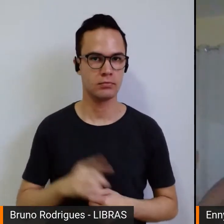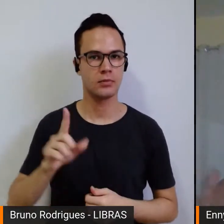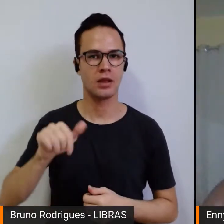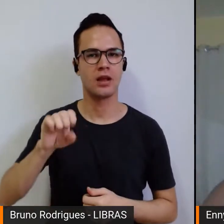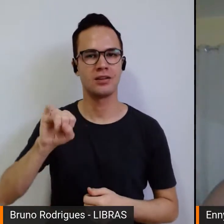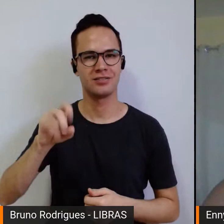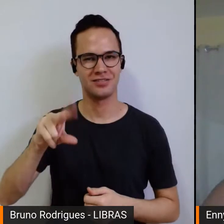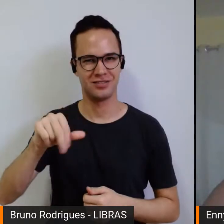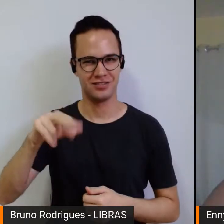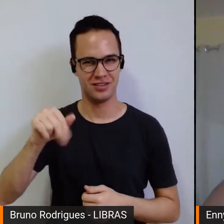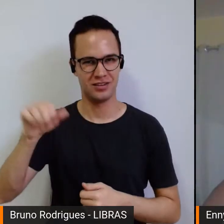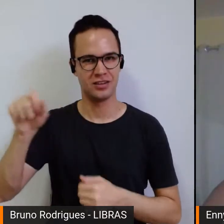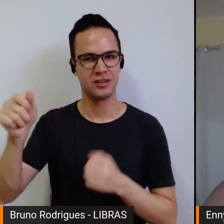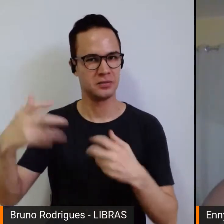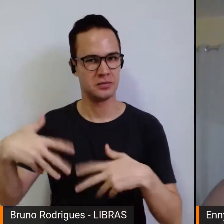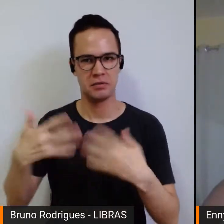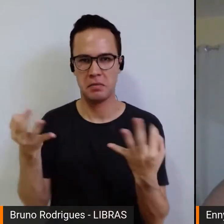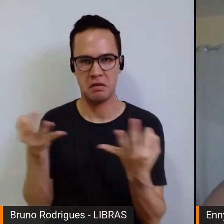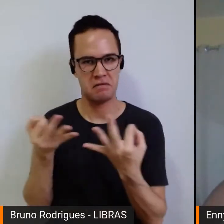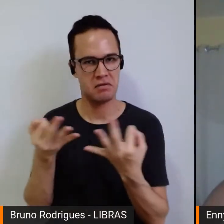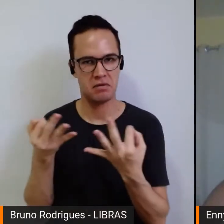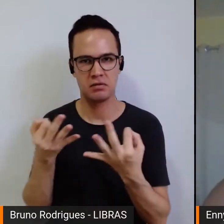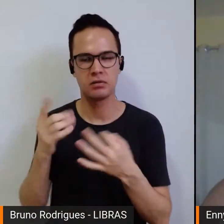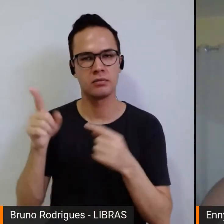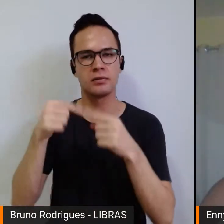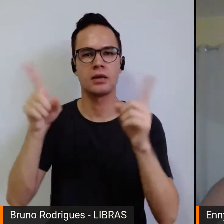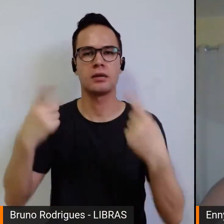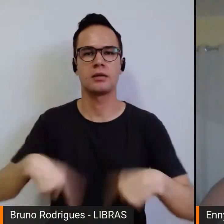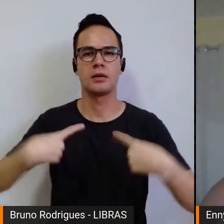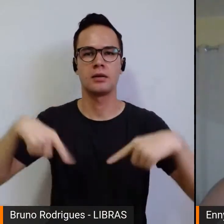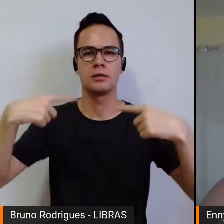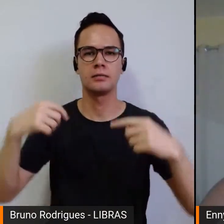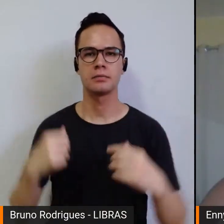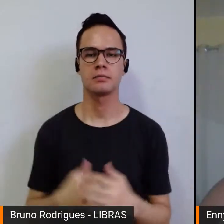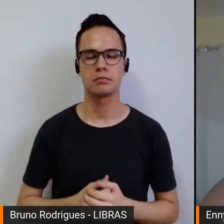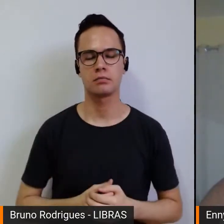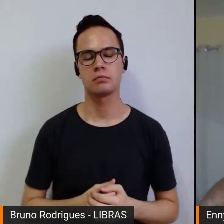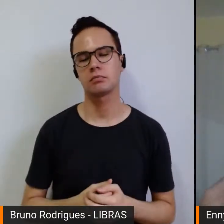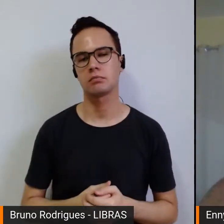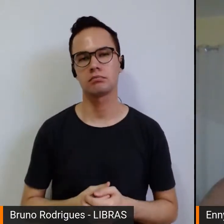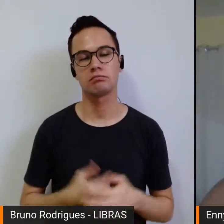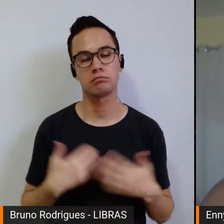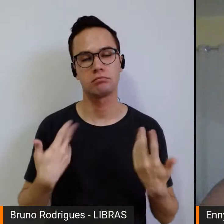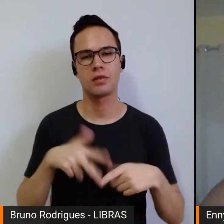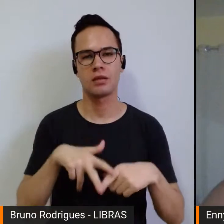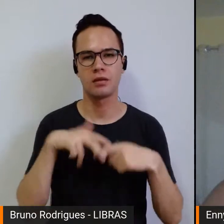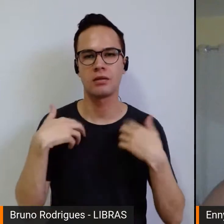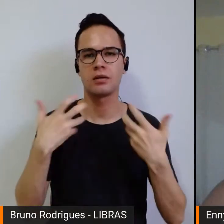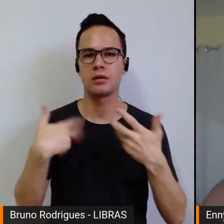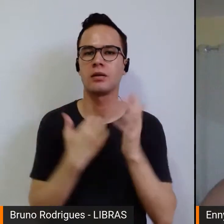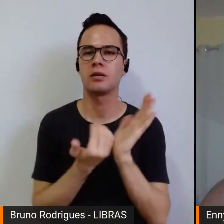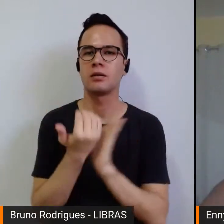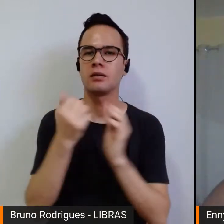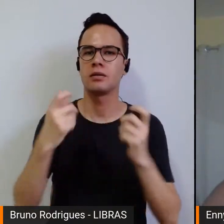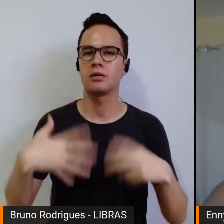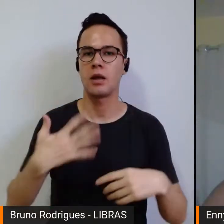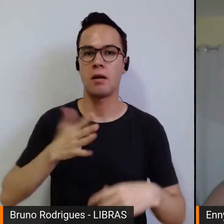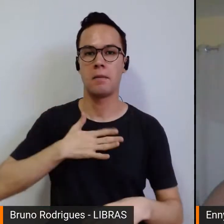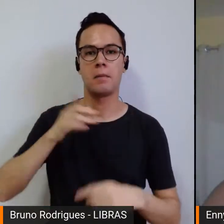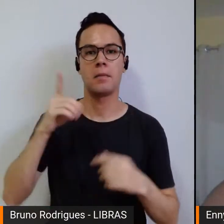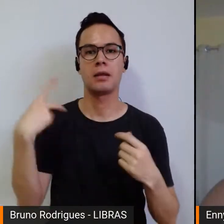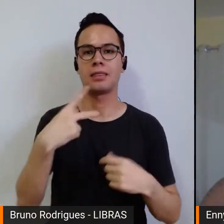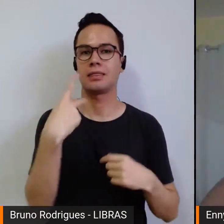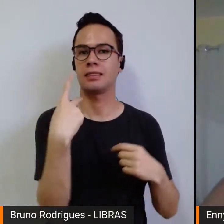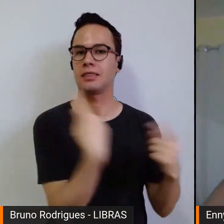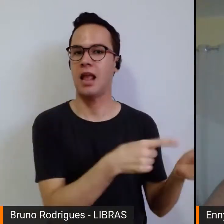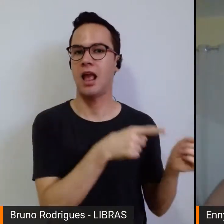fez uma introdução perfeita sobre essa discussão e, então, por isso, eu gostaria de falar um pouquinho sobre as minhas dificuldades na